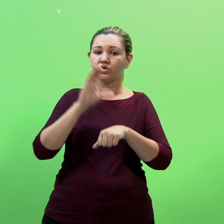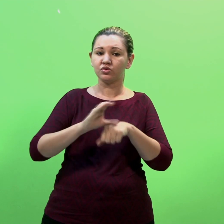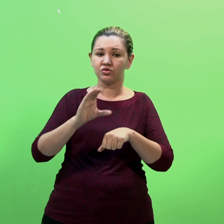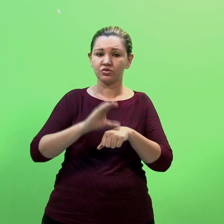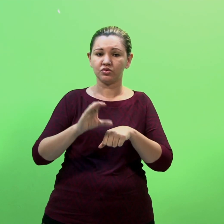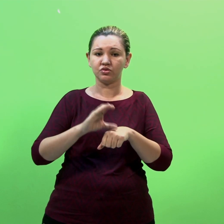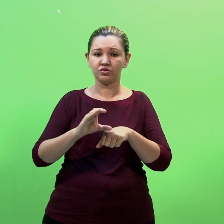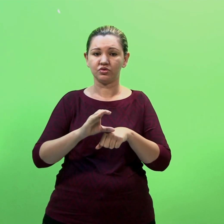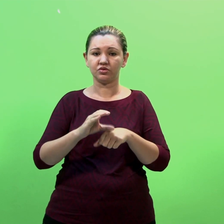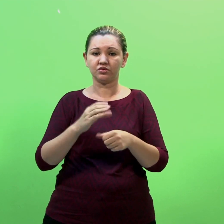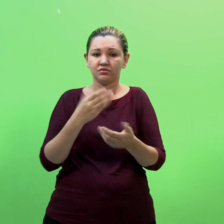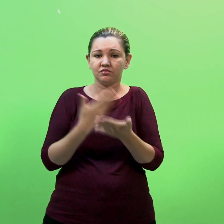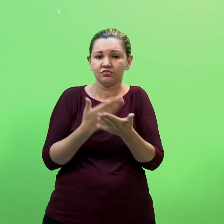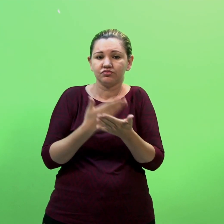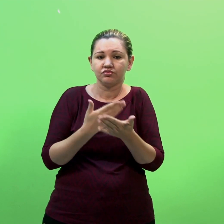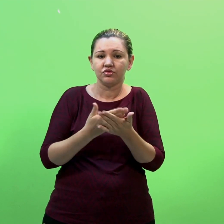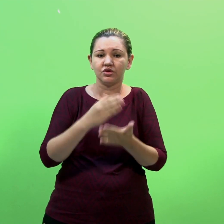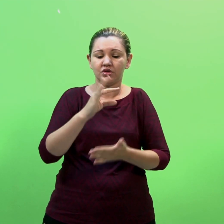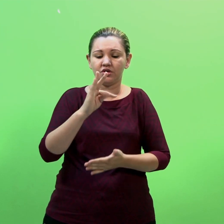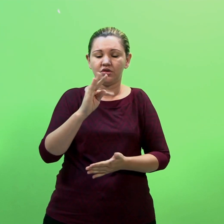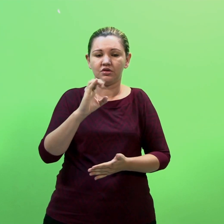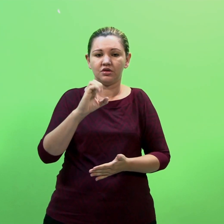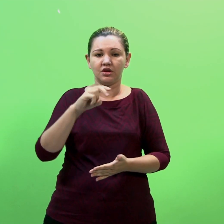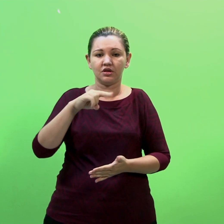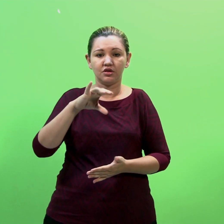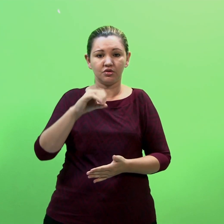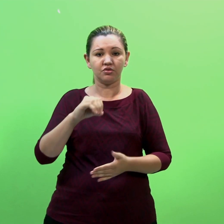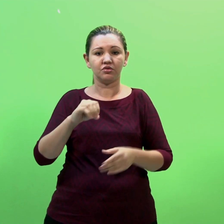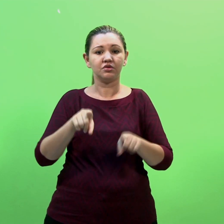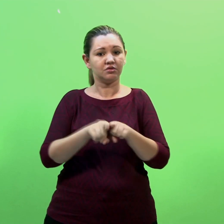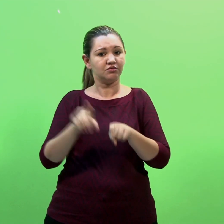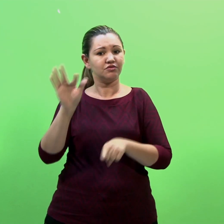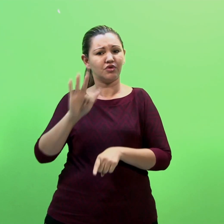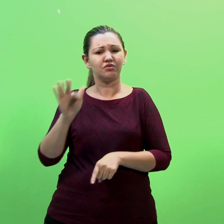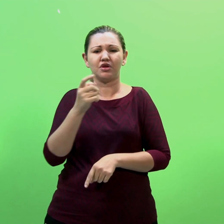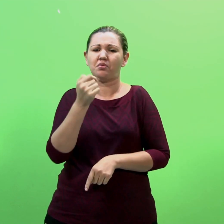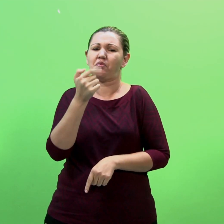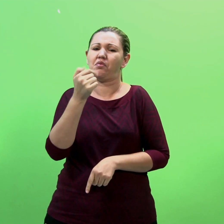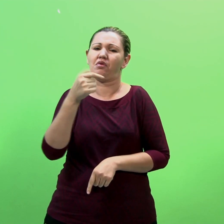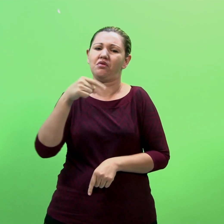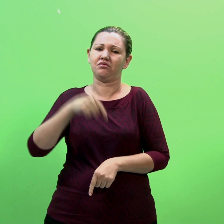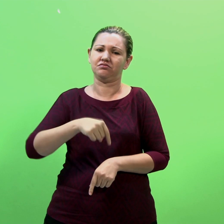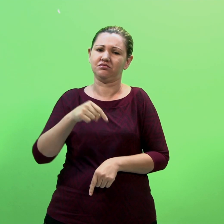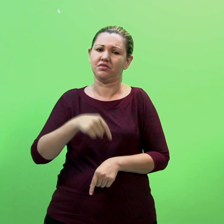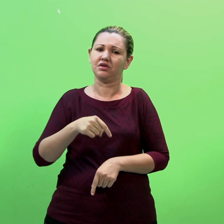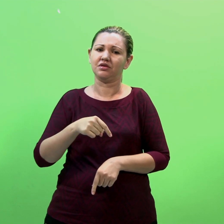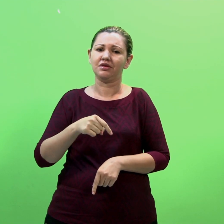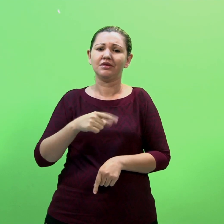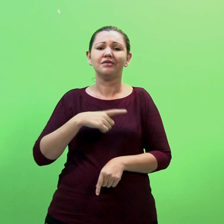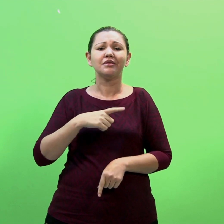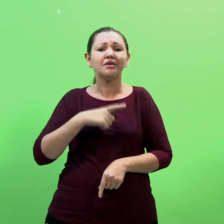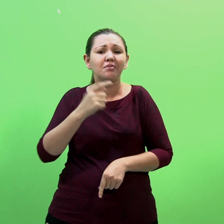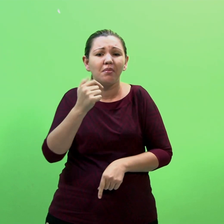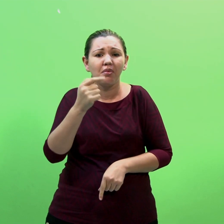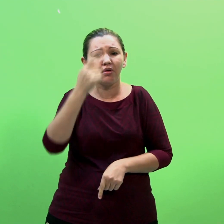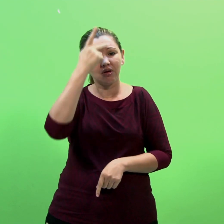Os cursos de nível técnico e superior são poucos, talvez devido ao limitado número de profissionais com habilitação